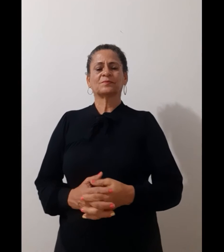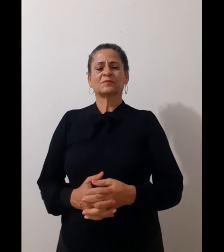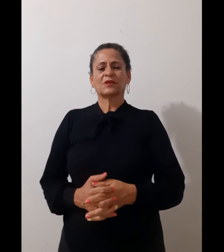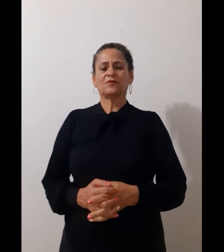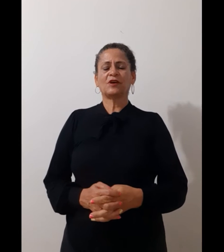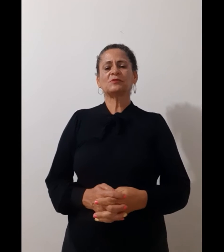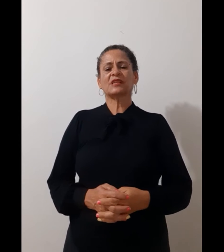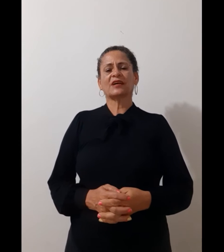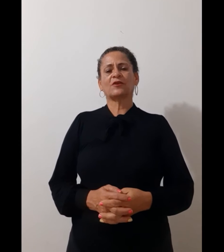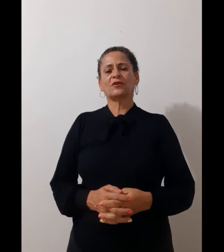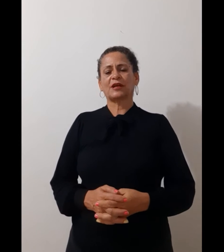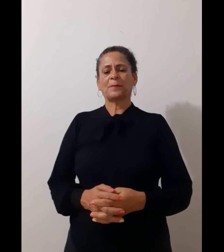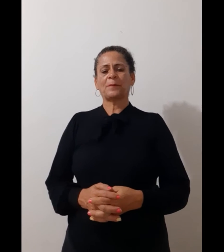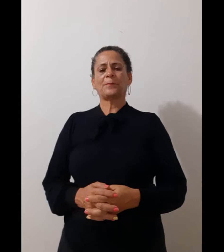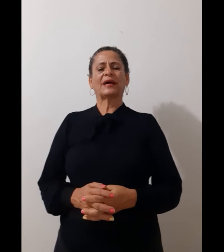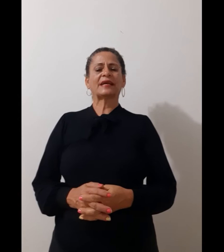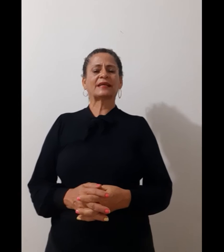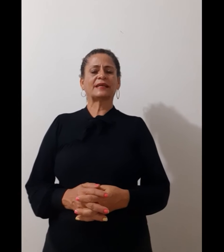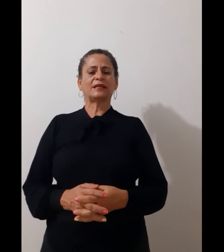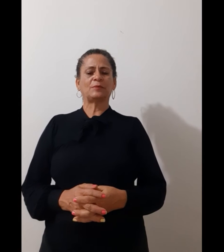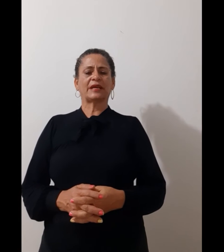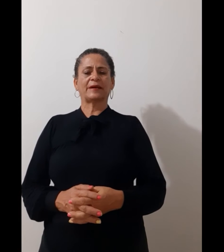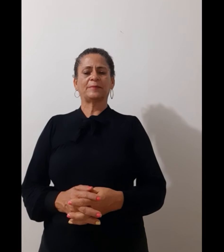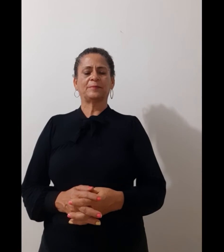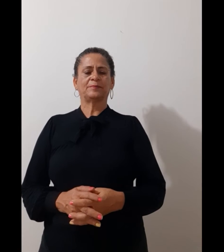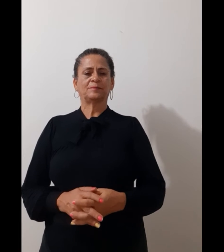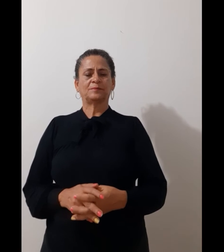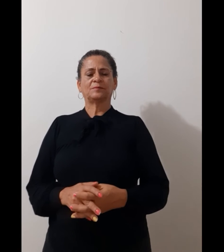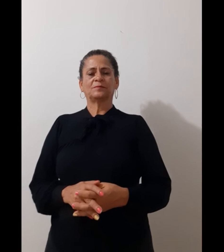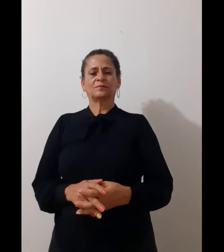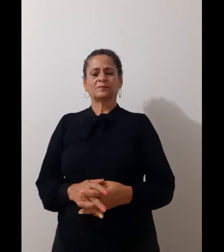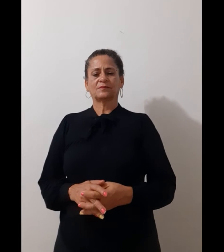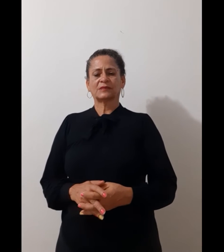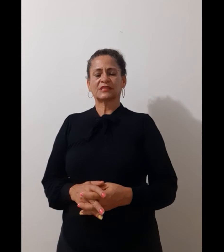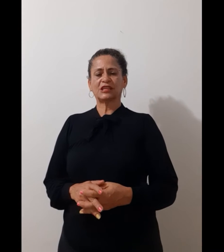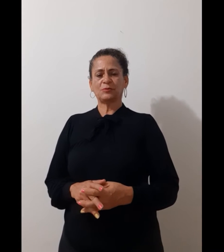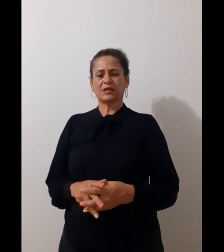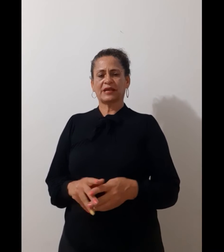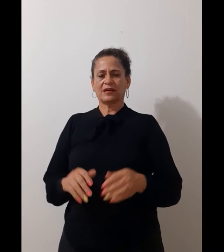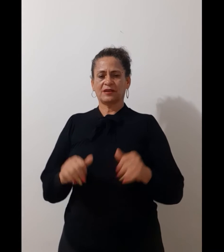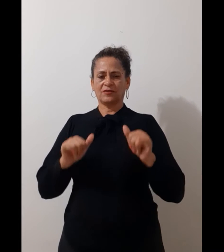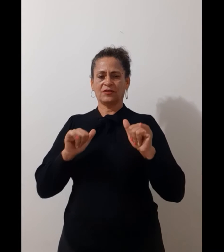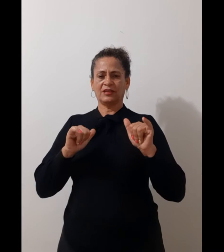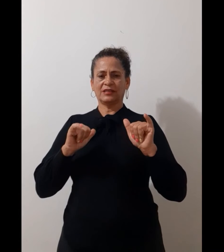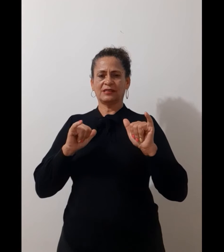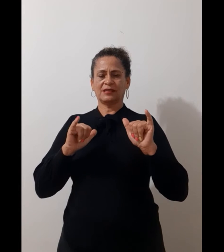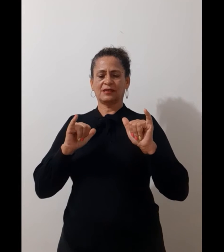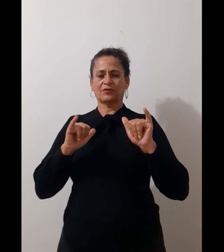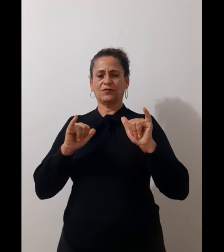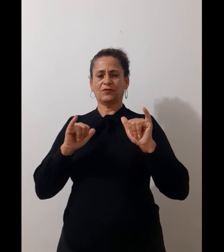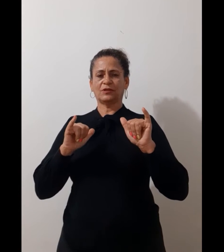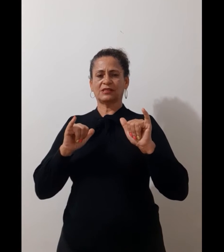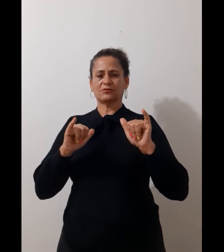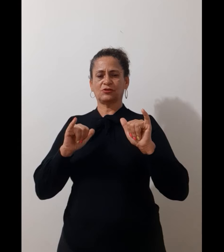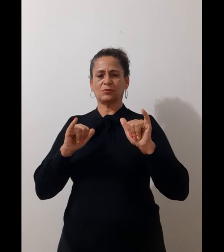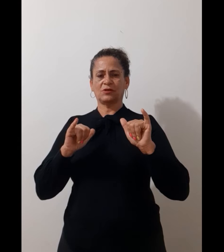Vamos agora para a química. Química. Química. Olhe. Configuração de mão.